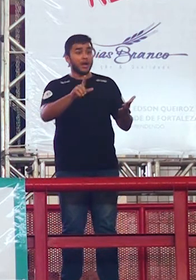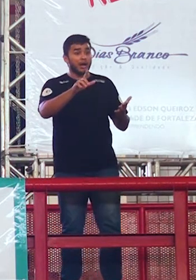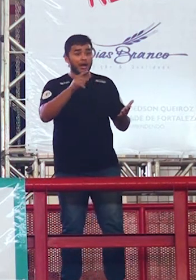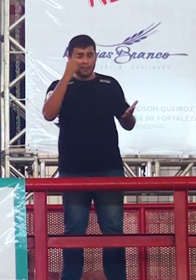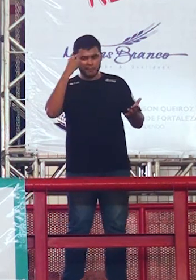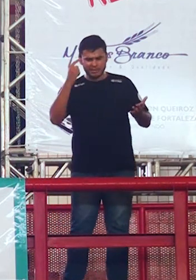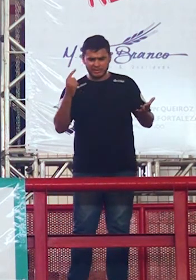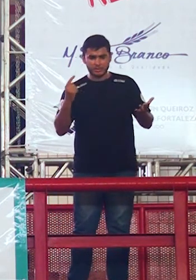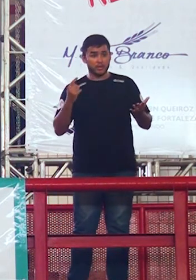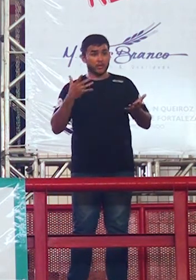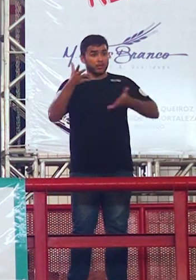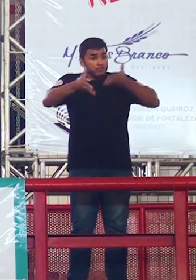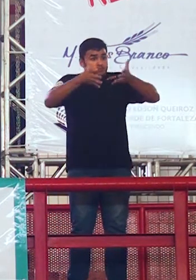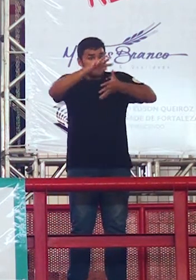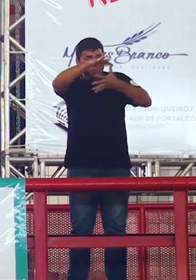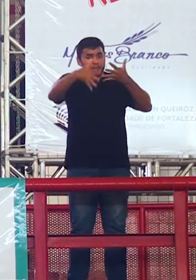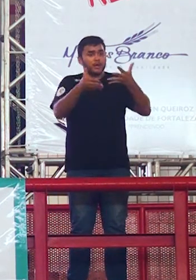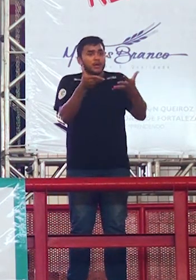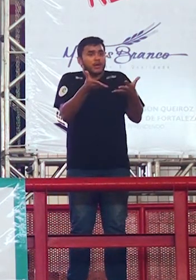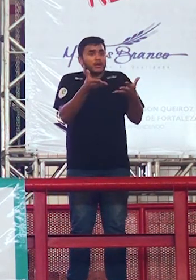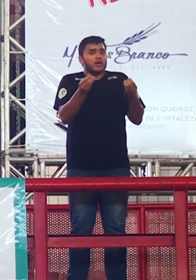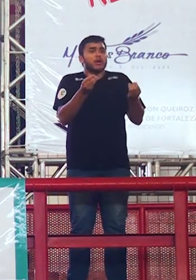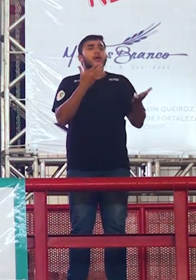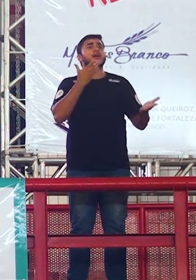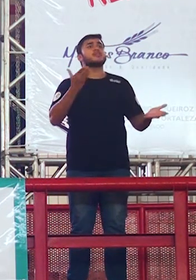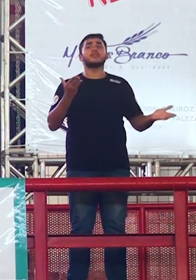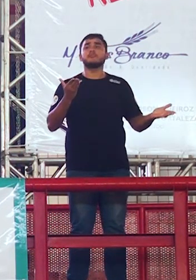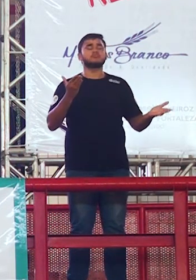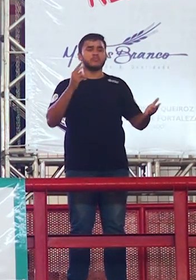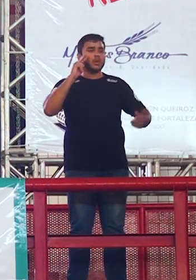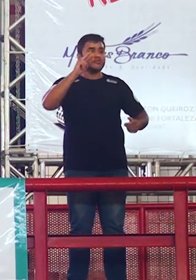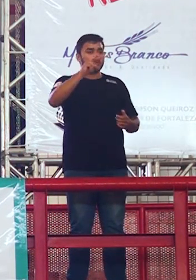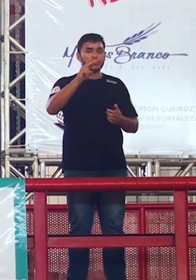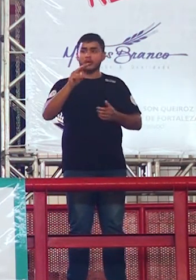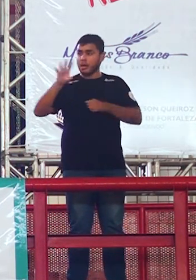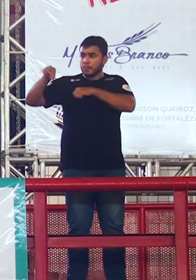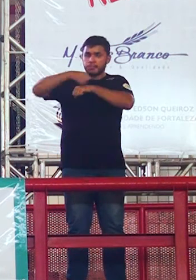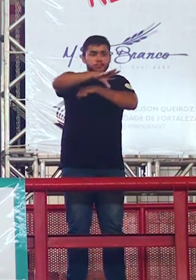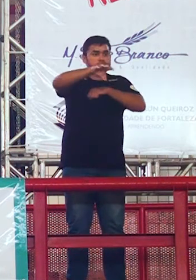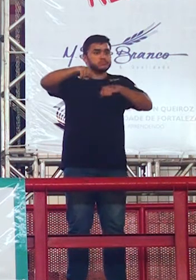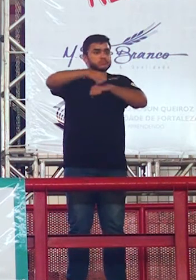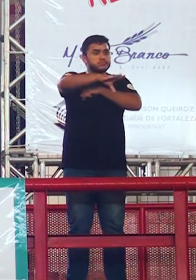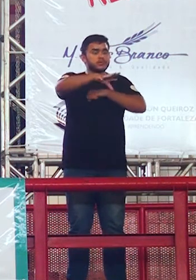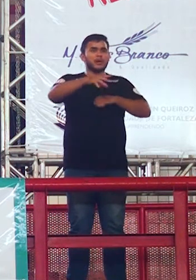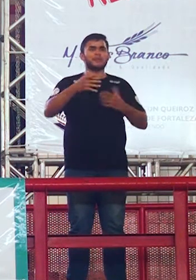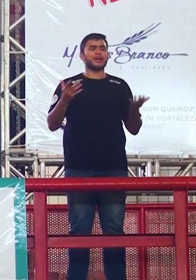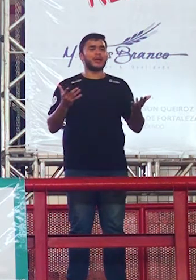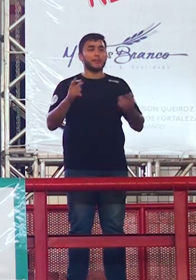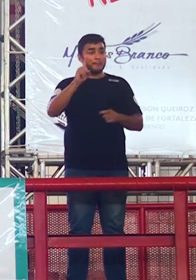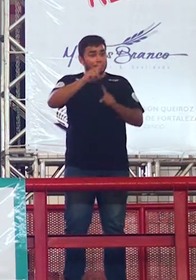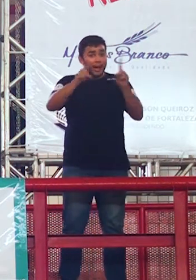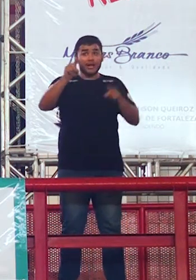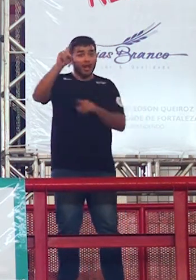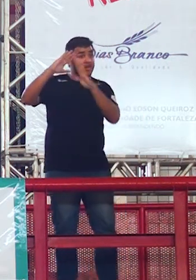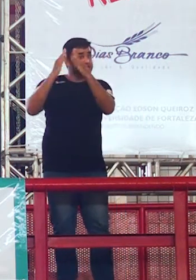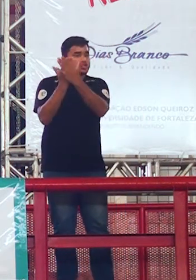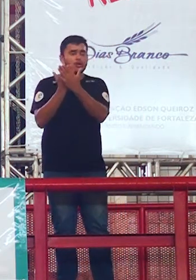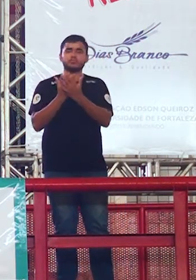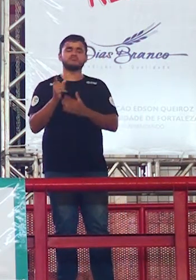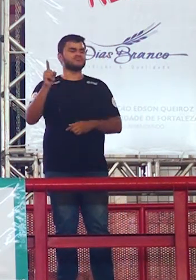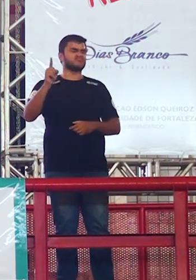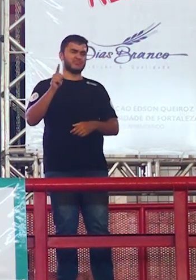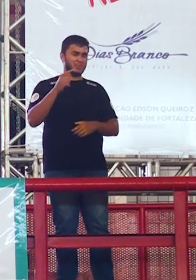com a língua que é deles que tudo aqui está sendo decodificado eles abandonaram a escola nossas escolas